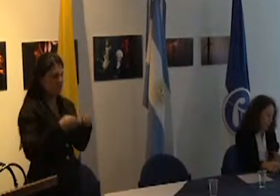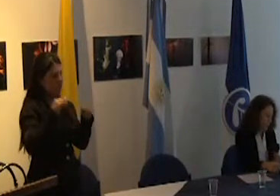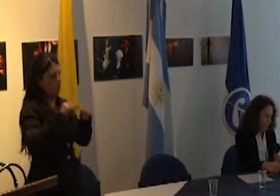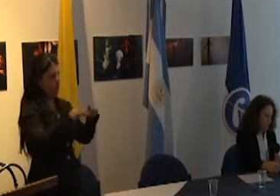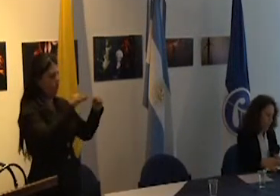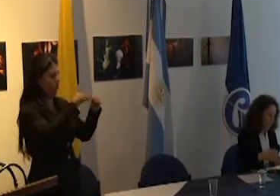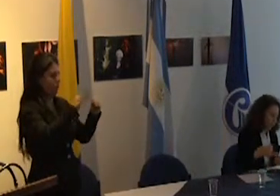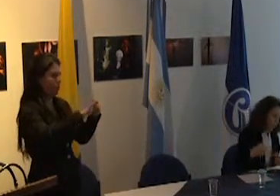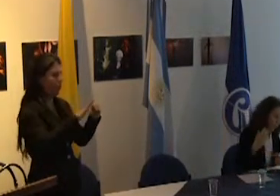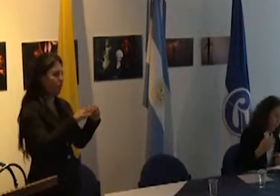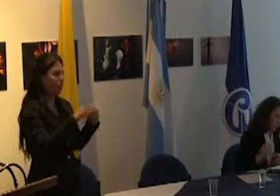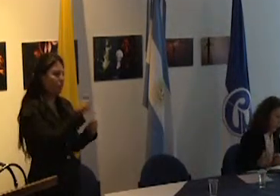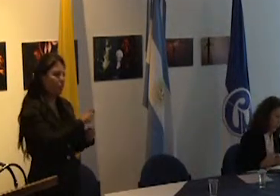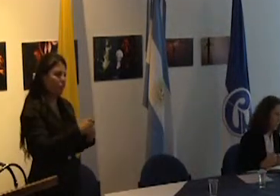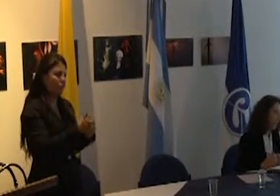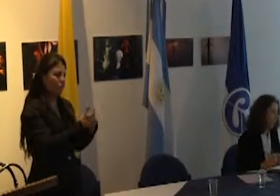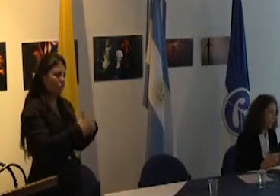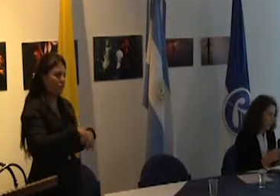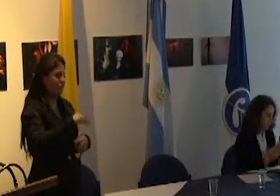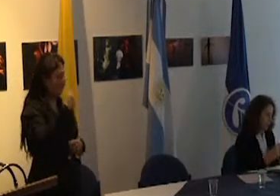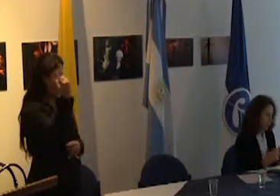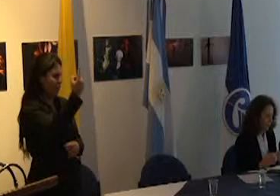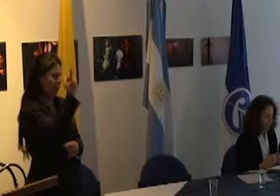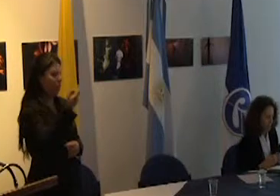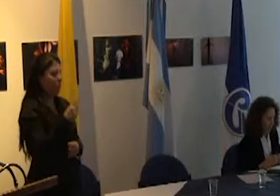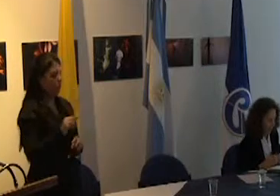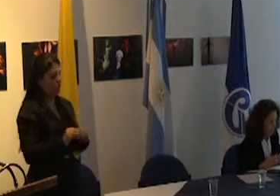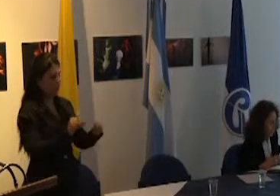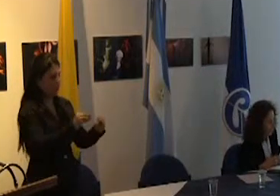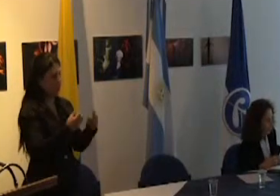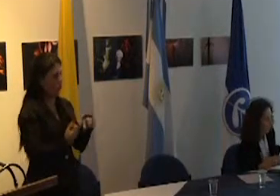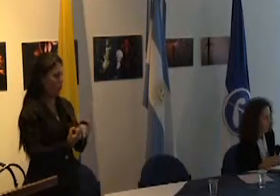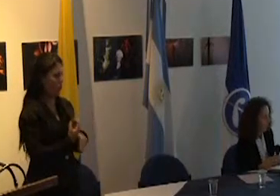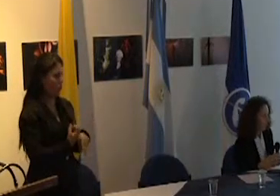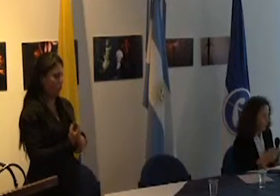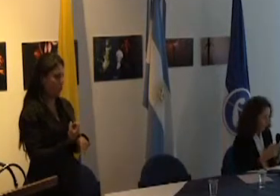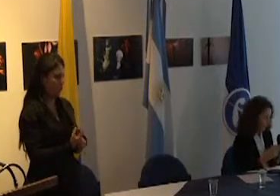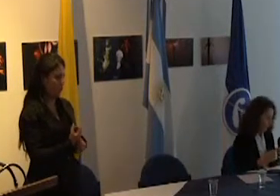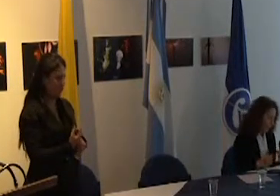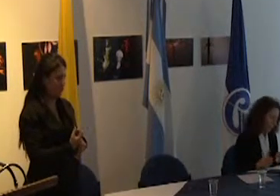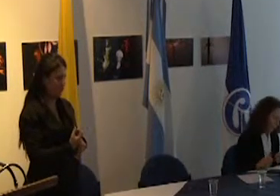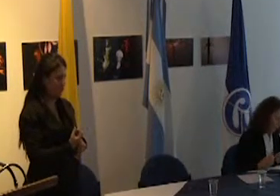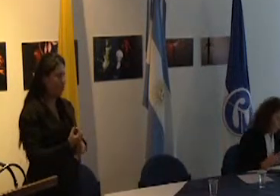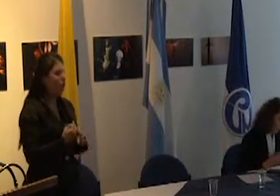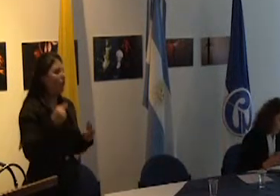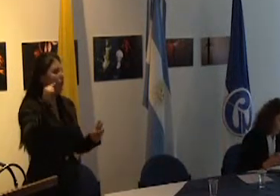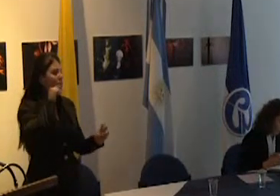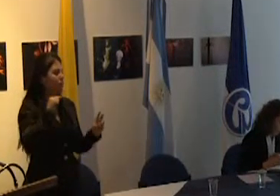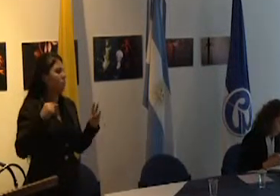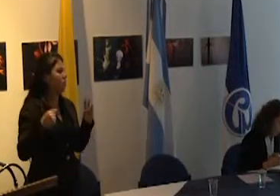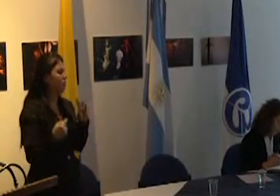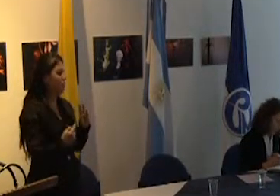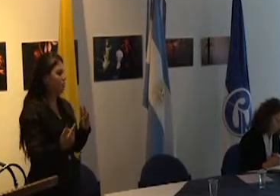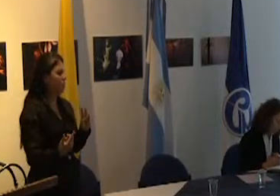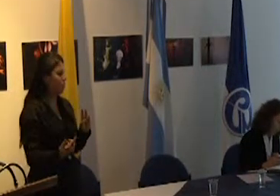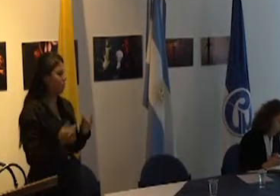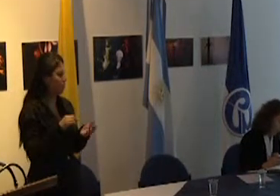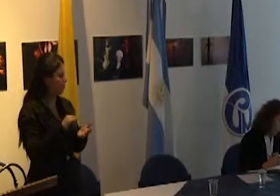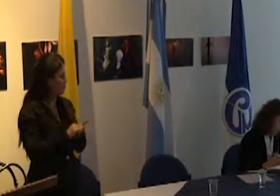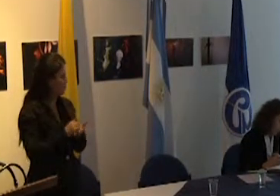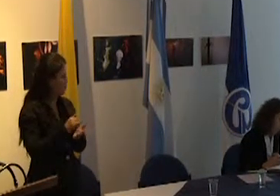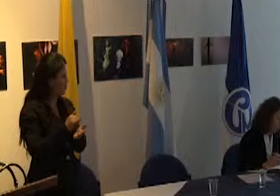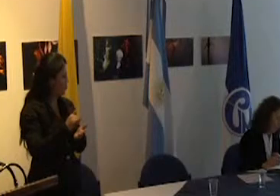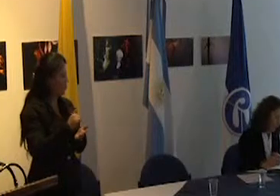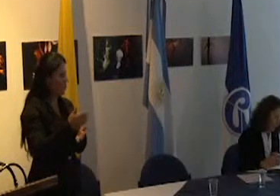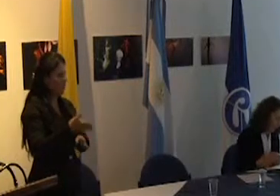funcionarios en general y la formación docente en particular en una perspectiva como la que Serge